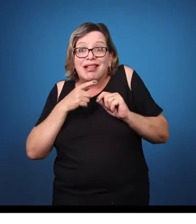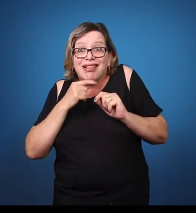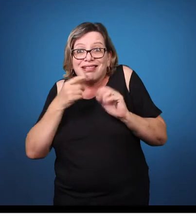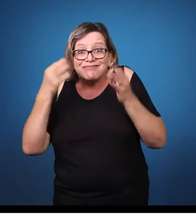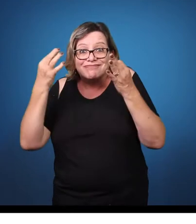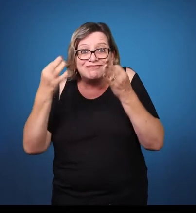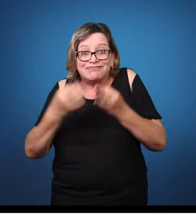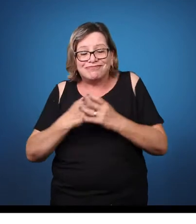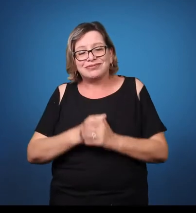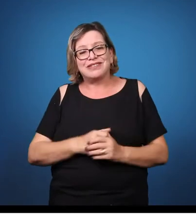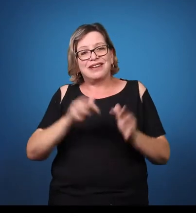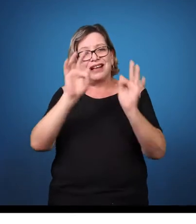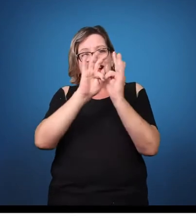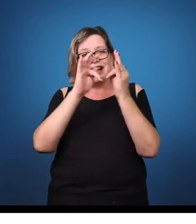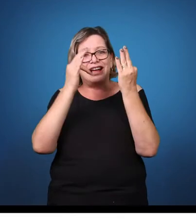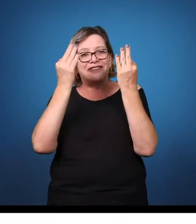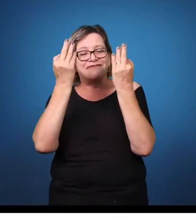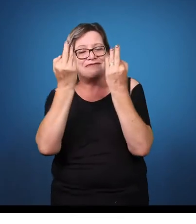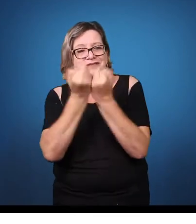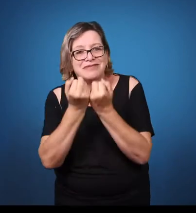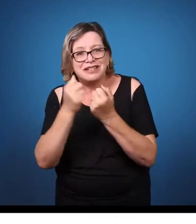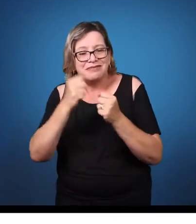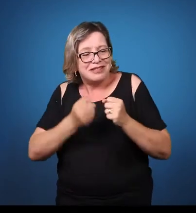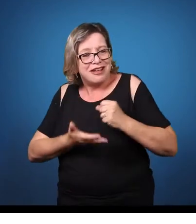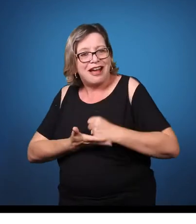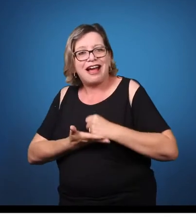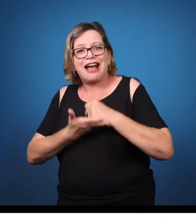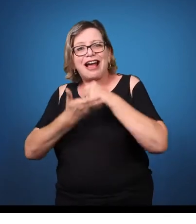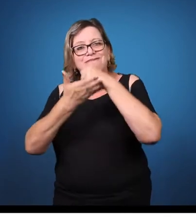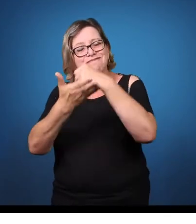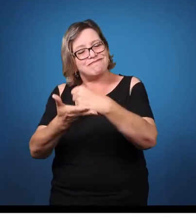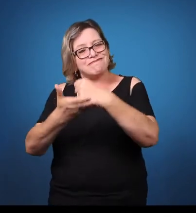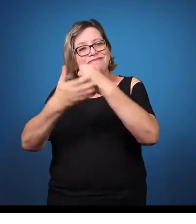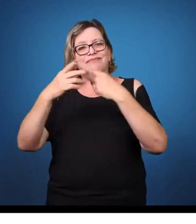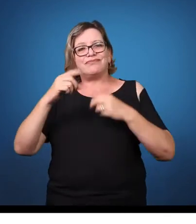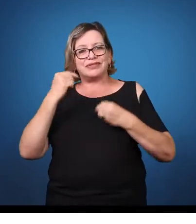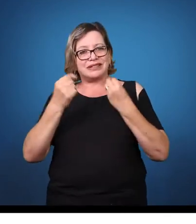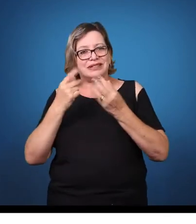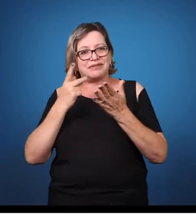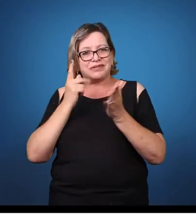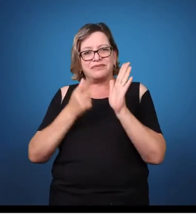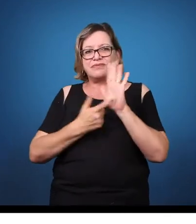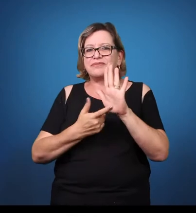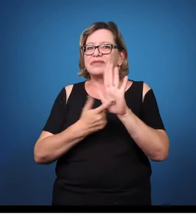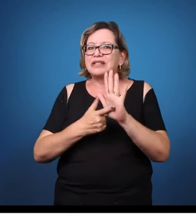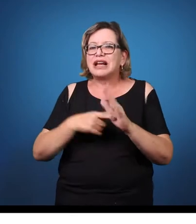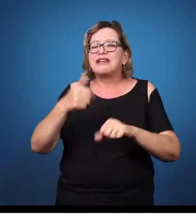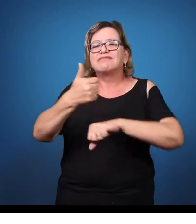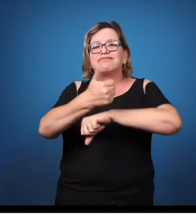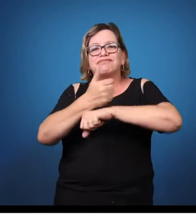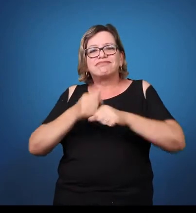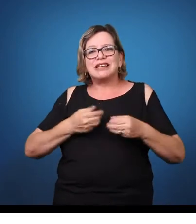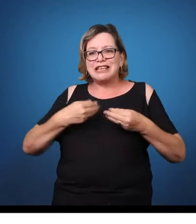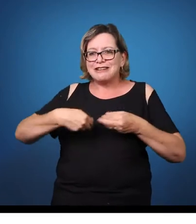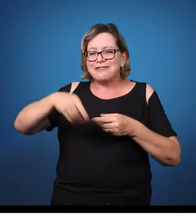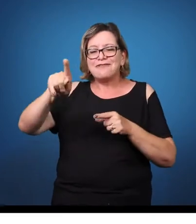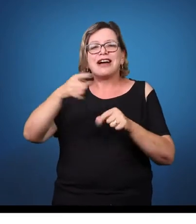digamos, de visão, ao oftalmo. Se é um caso de audição, ao otorrino. Então, a família é muito